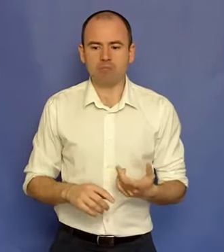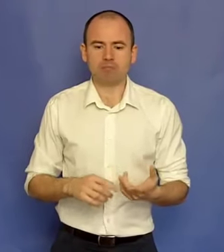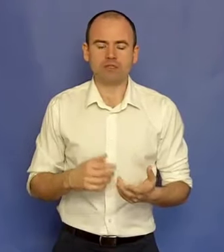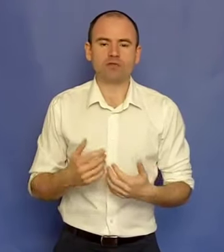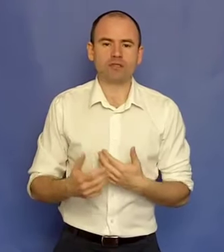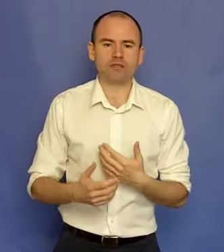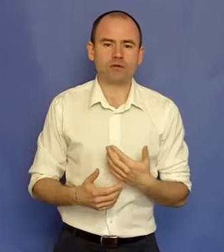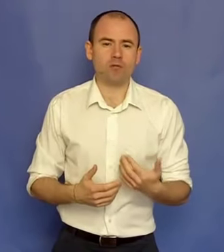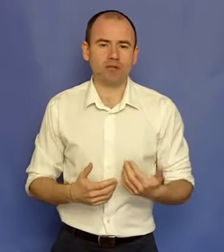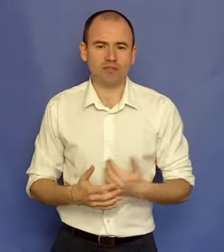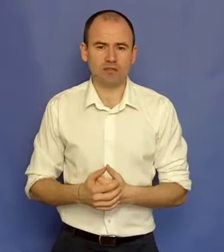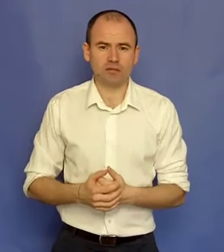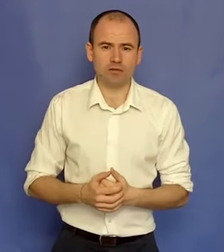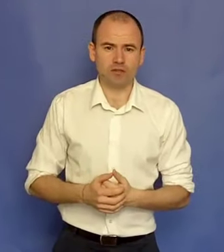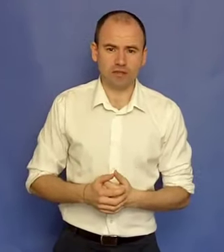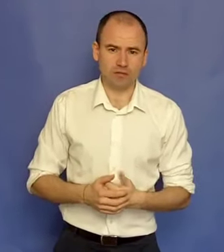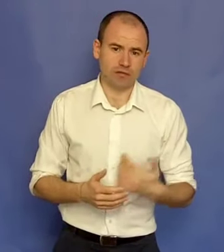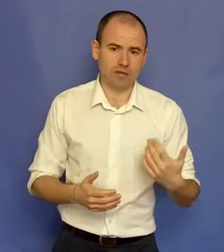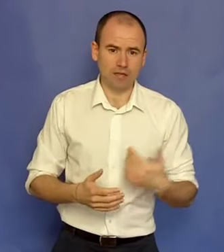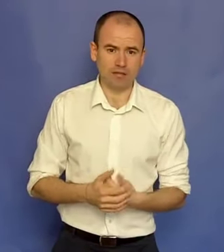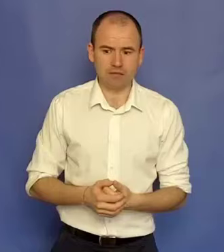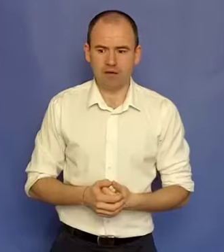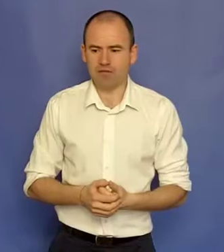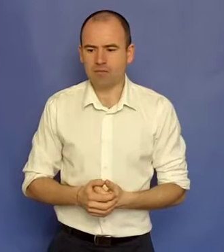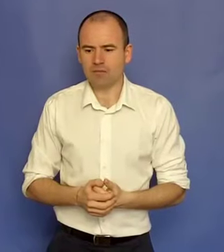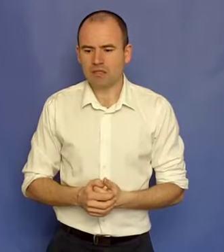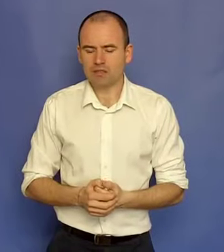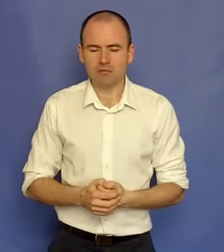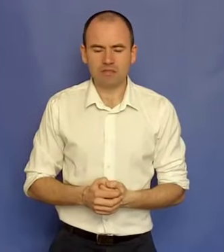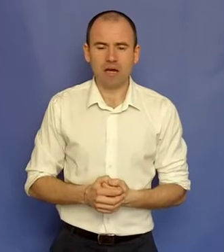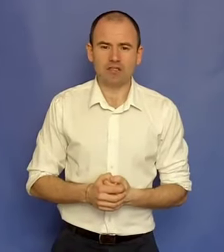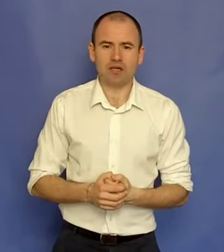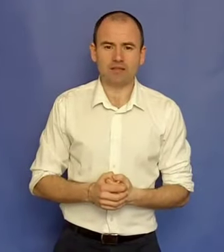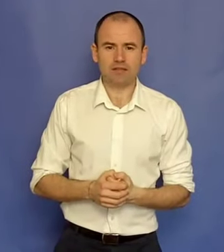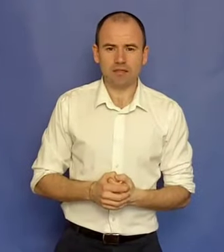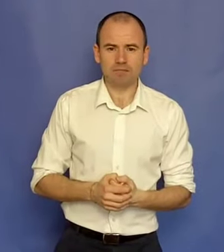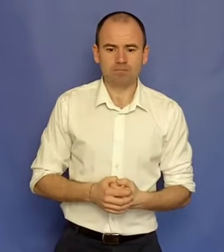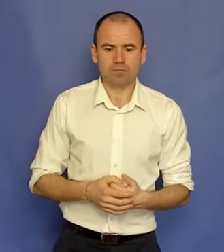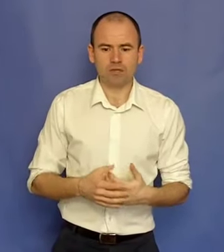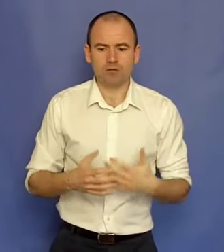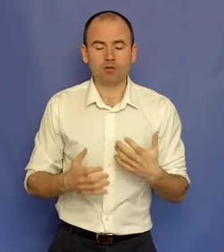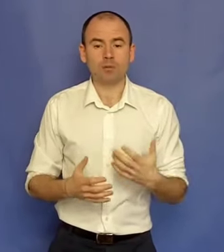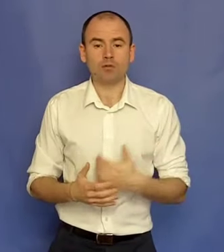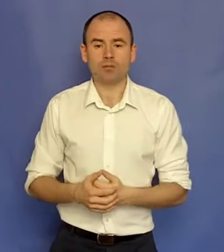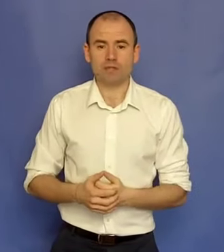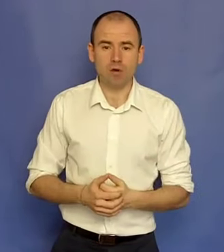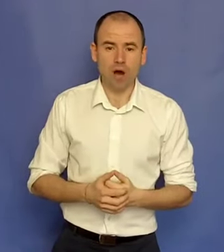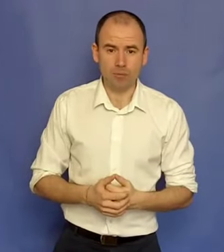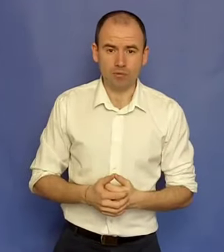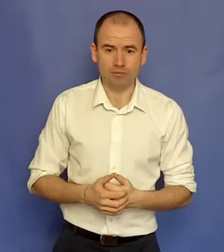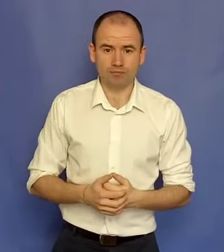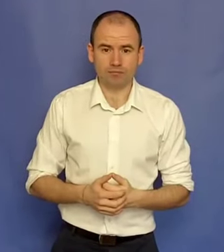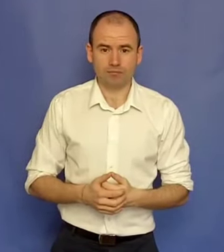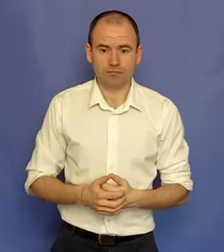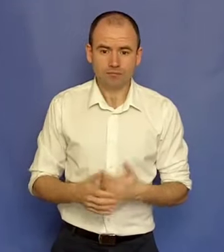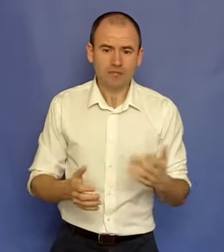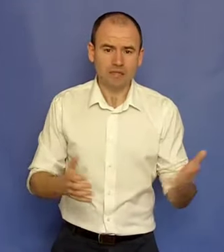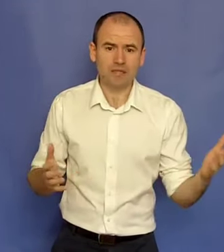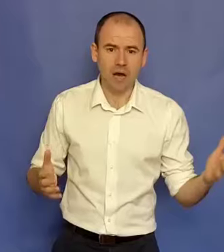am dezvoltat niște complexe de inferioritate față de alții, aveam, țin minte, ani și ani de zile, în toți păpucii mei intrau apă, intra